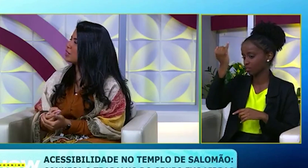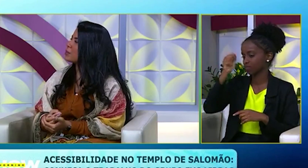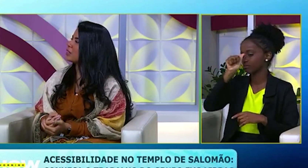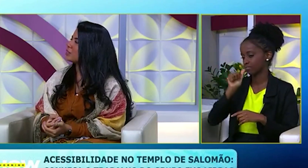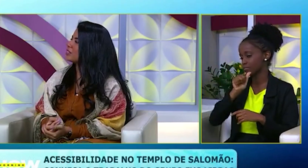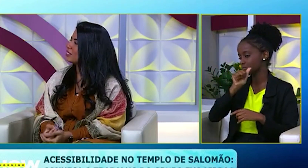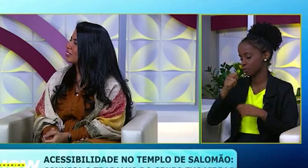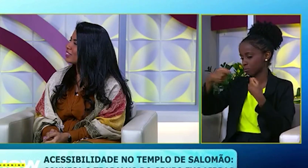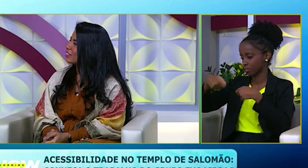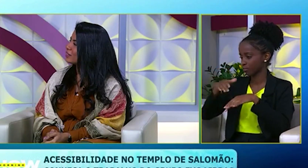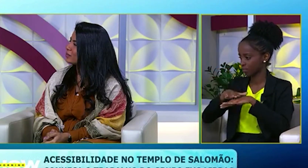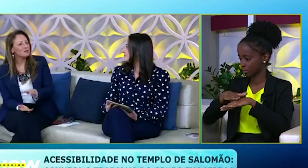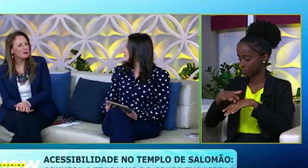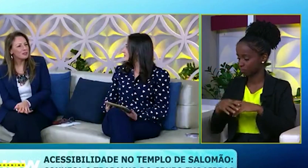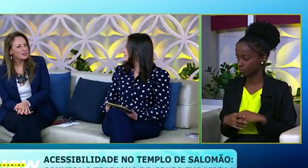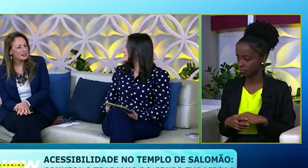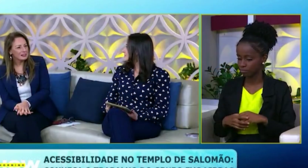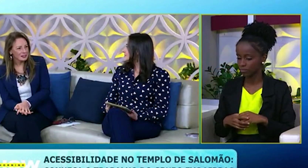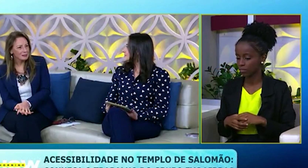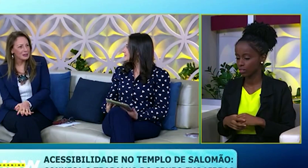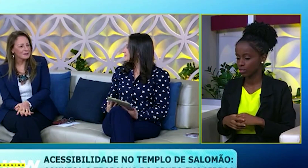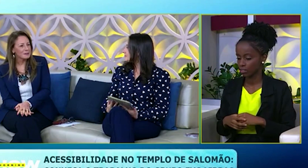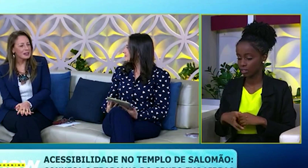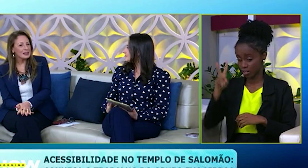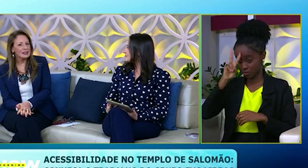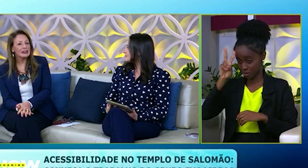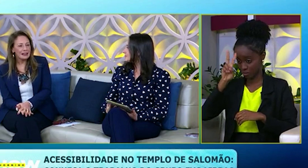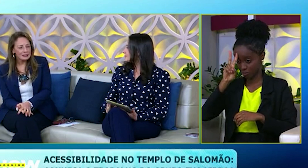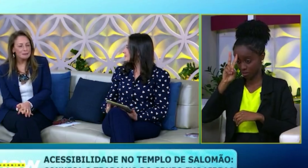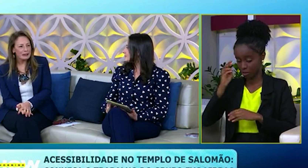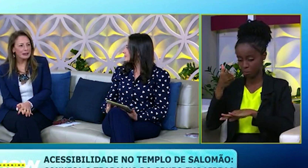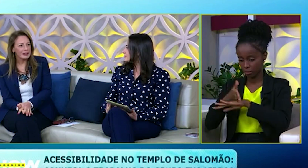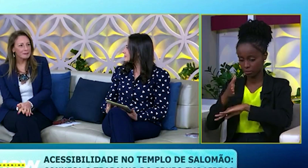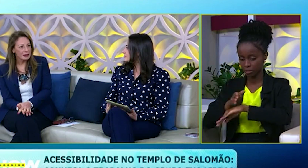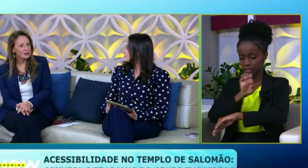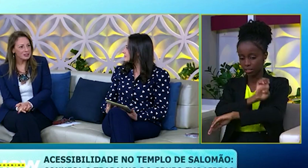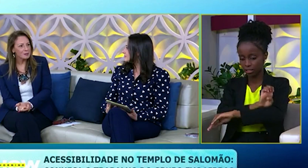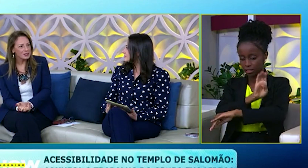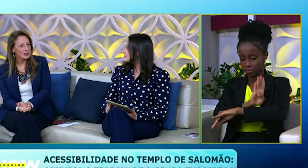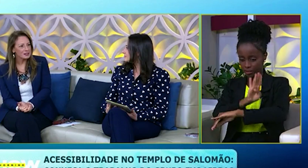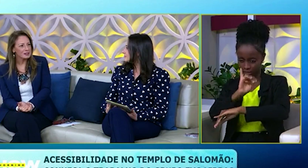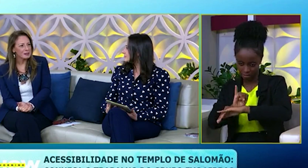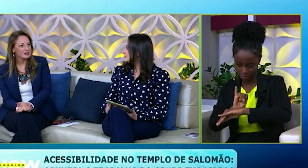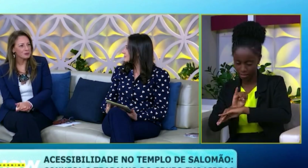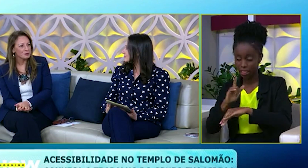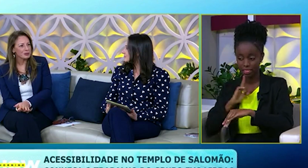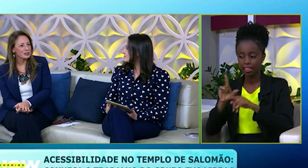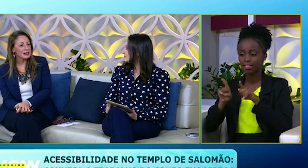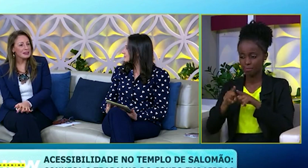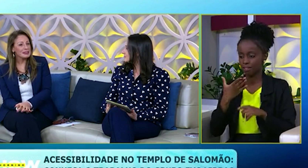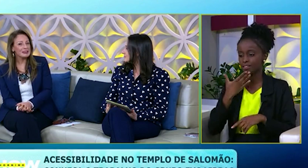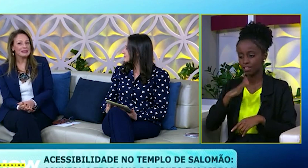sacrifício mesmo. É, Duane, eu estive uma vez na EBI e lá também, né? Na EBI nós temos crianças também que são